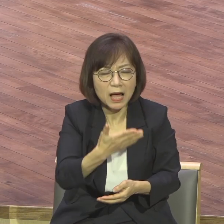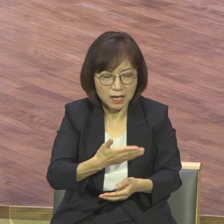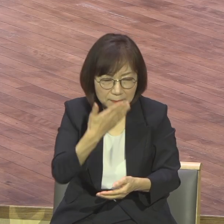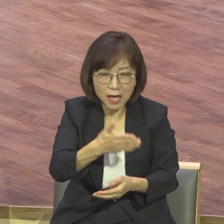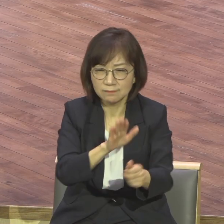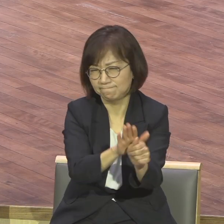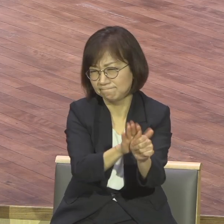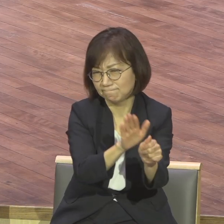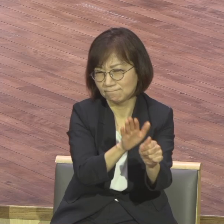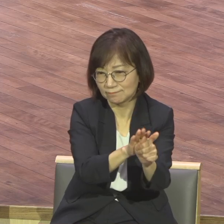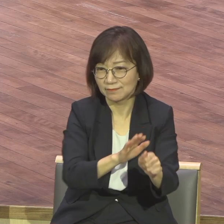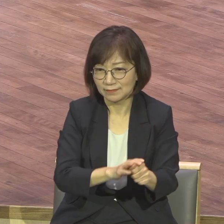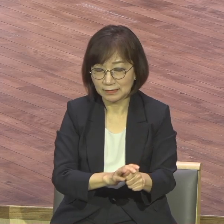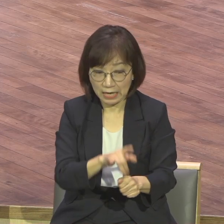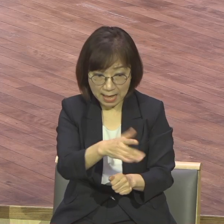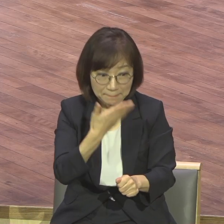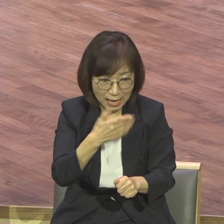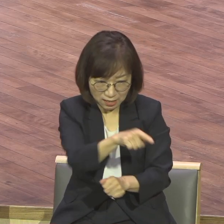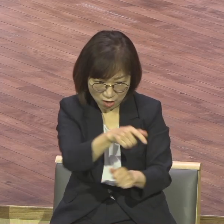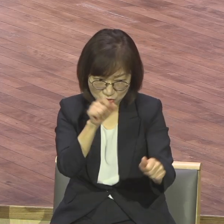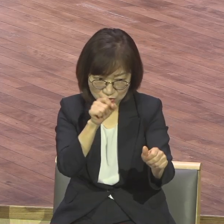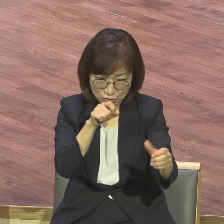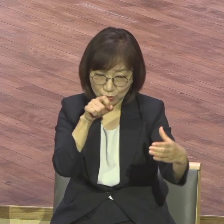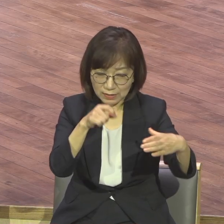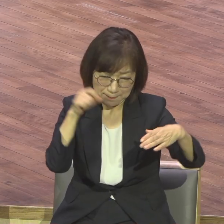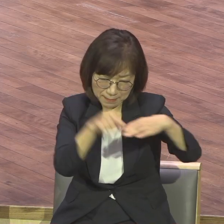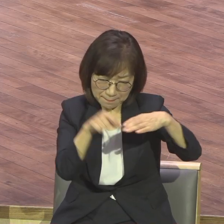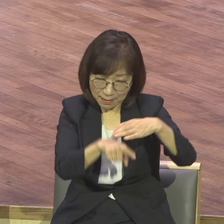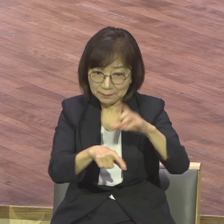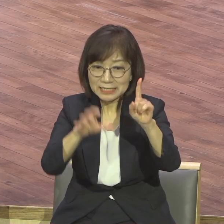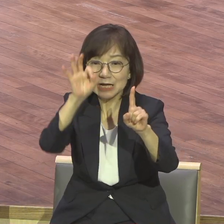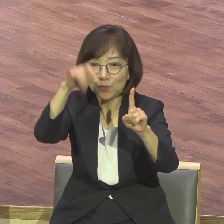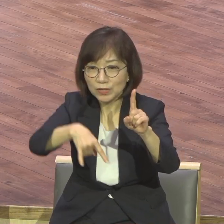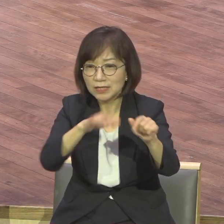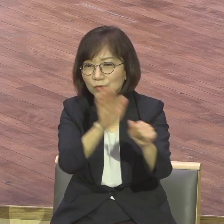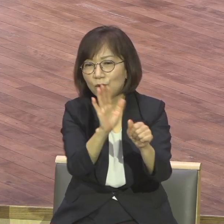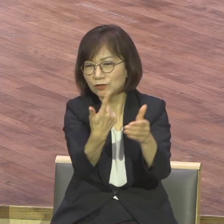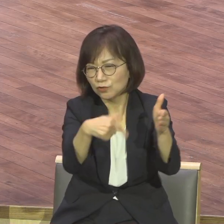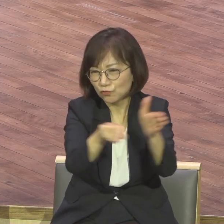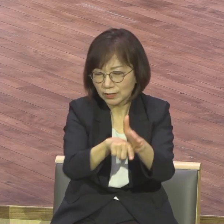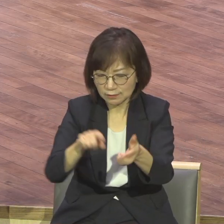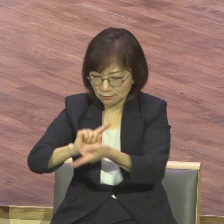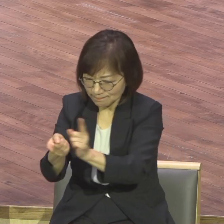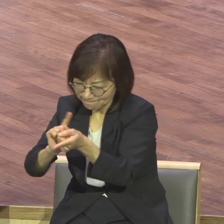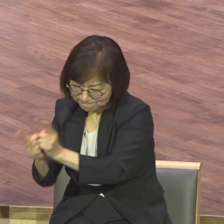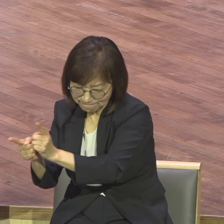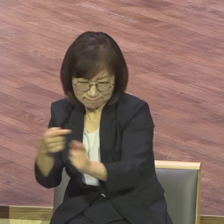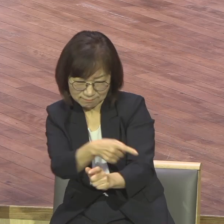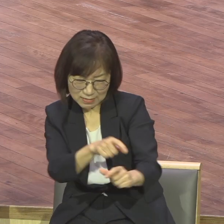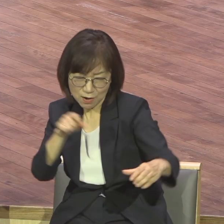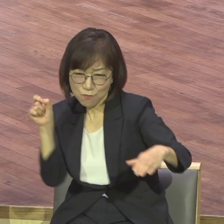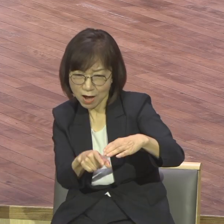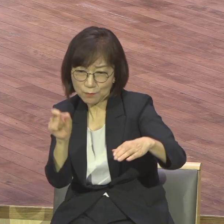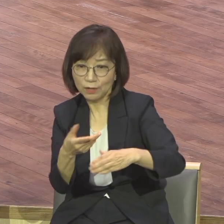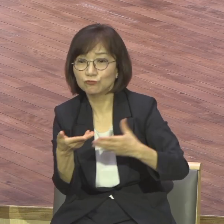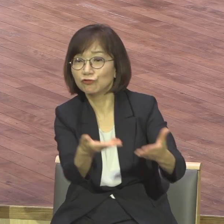어떻게 해서든지 손흥민 덕점왕을 하기 위해서 계속해서 다 노력을 했어요